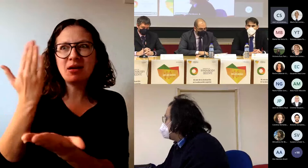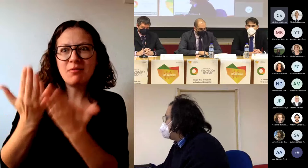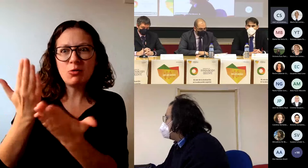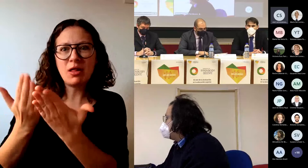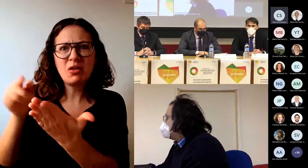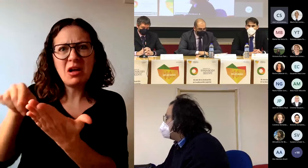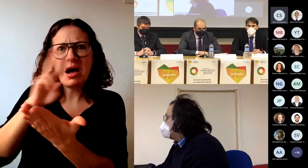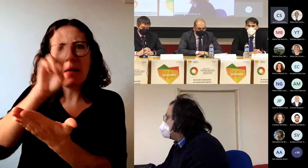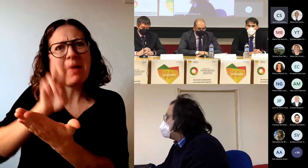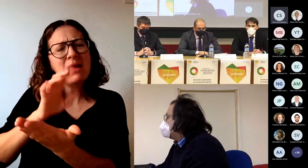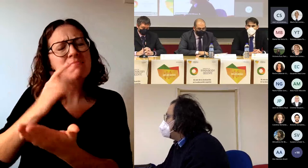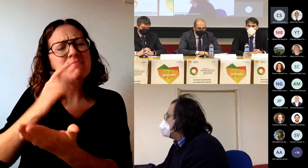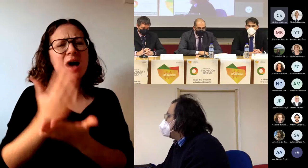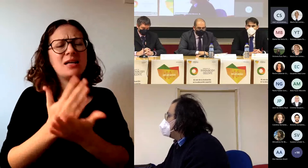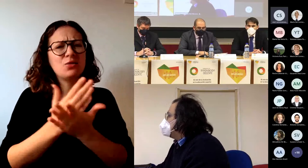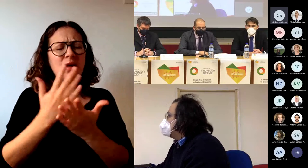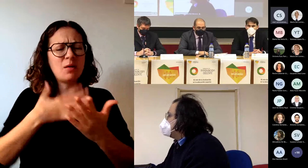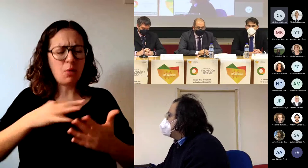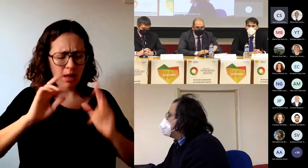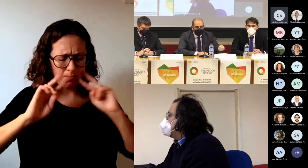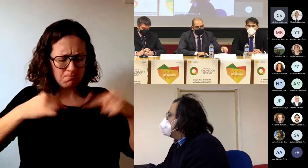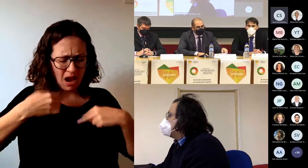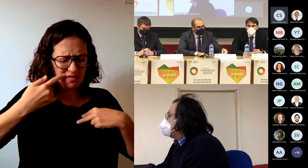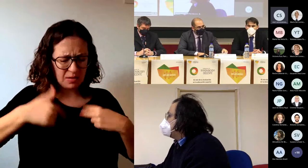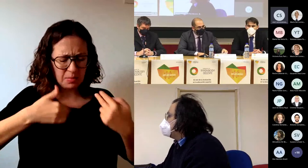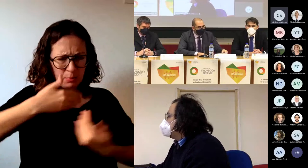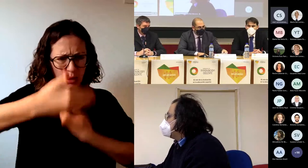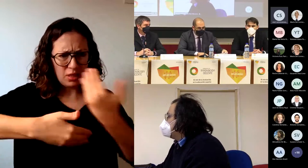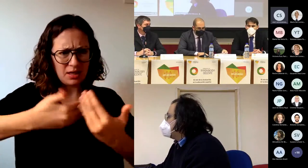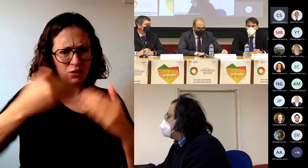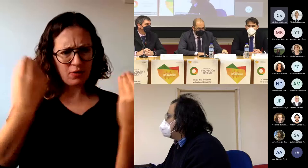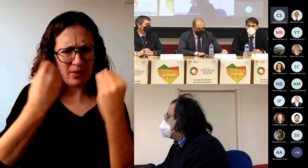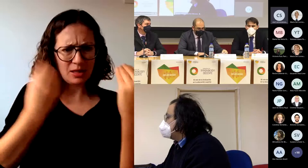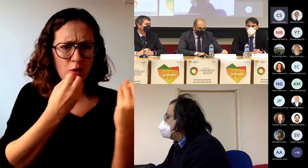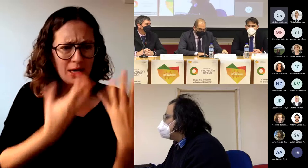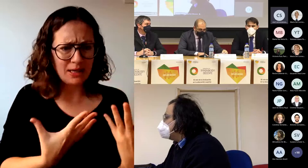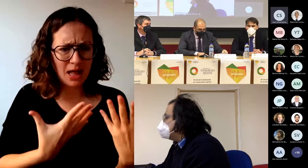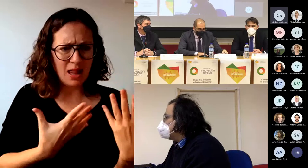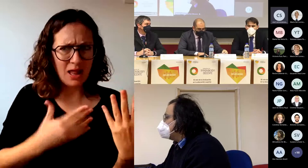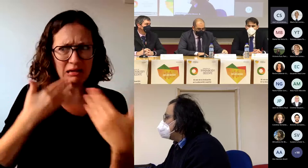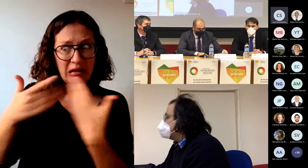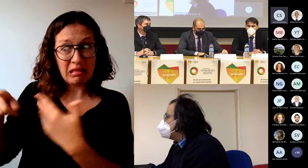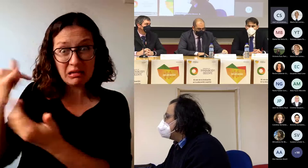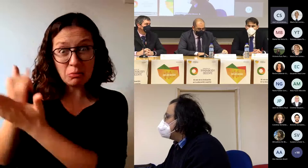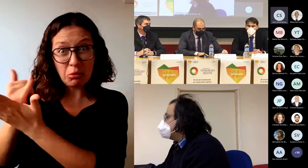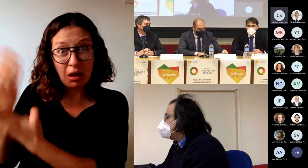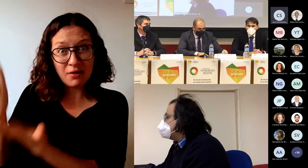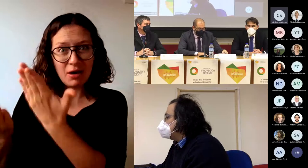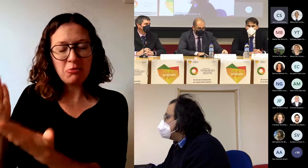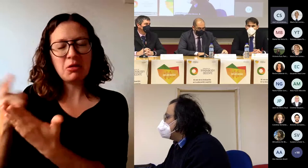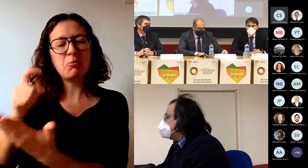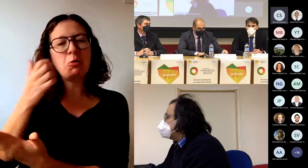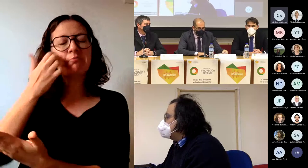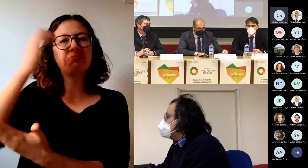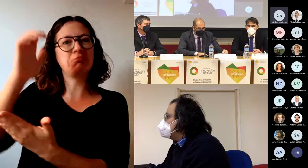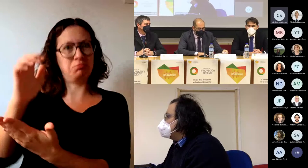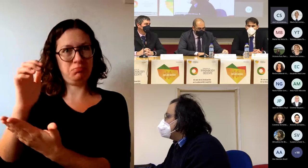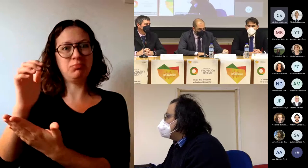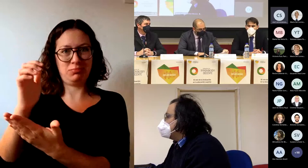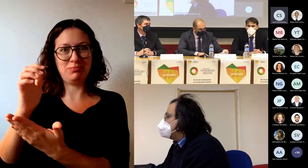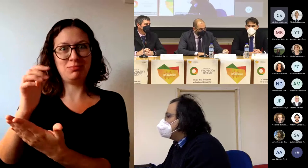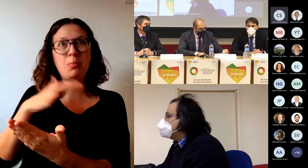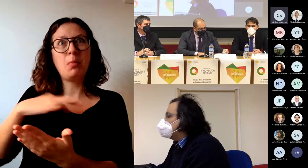analizara su propio proceso formativo y le sirviera como experiencia formativa en su proceso de